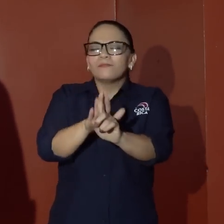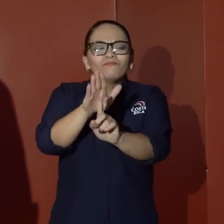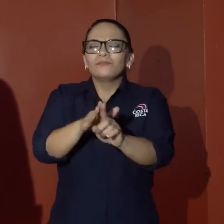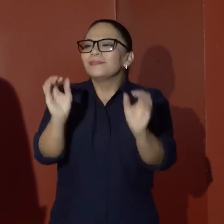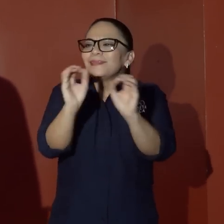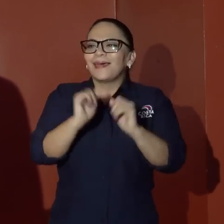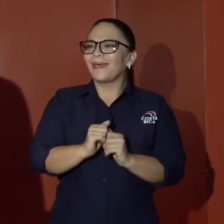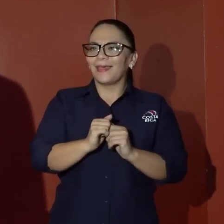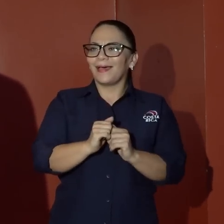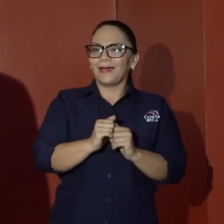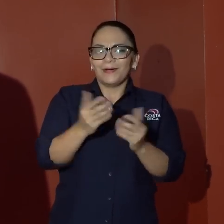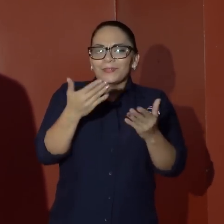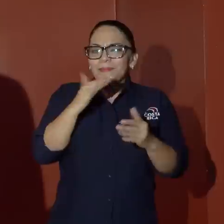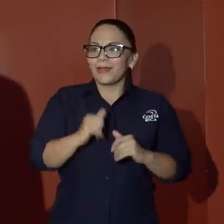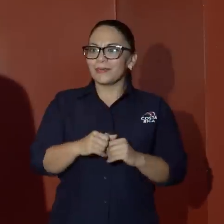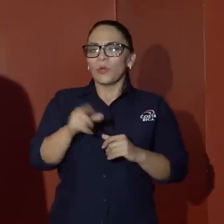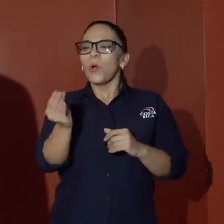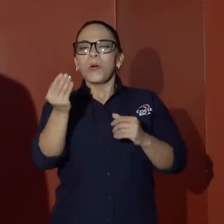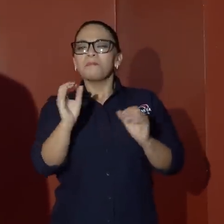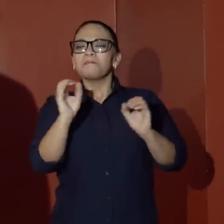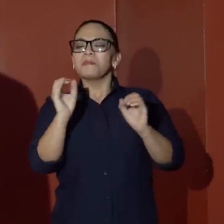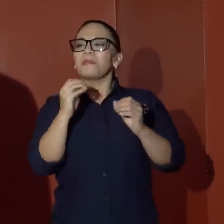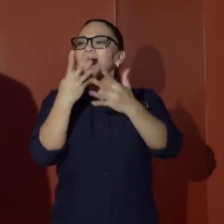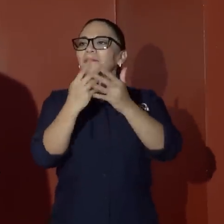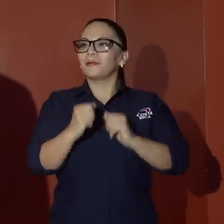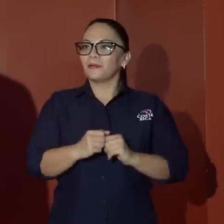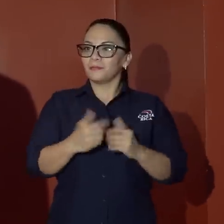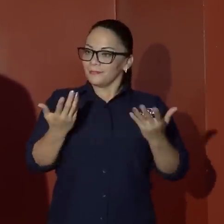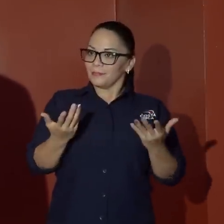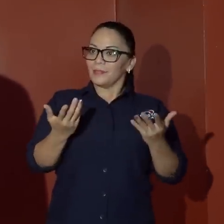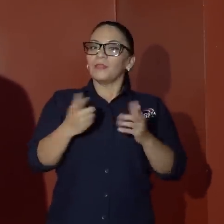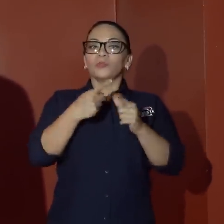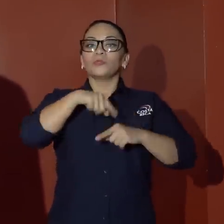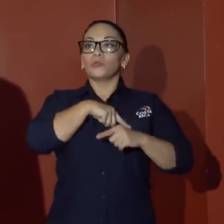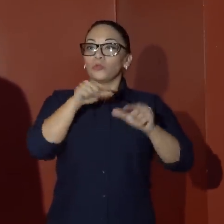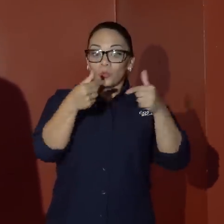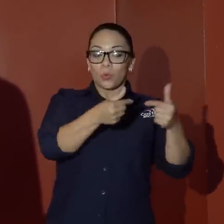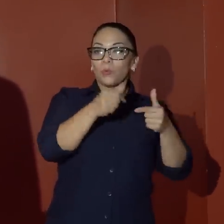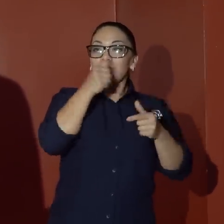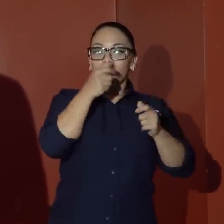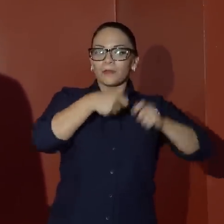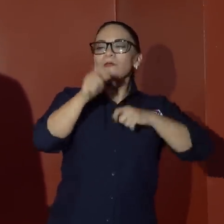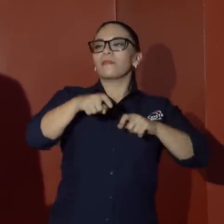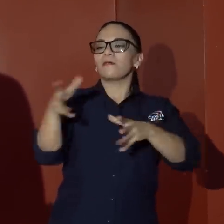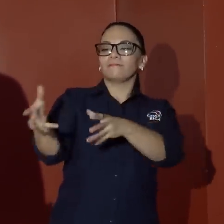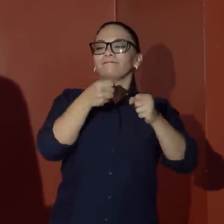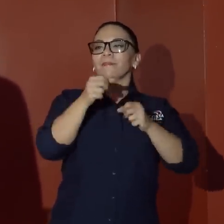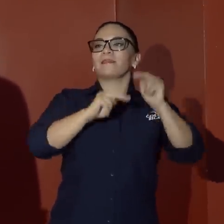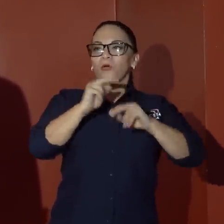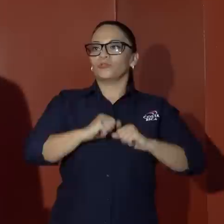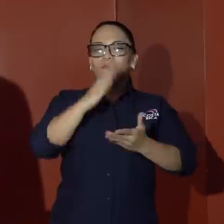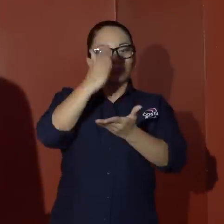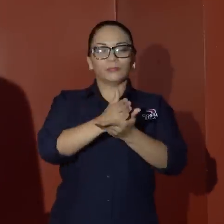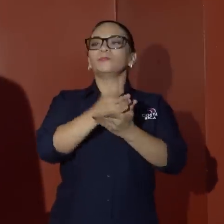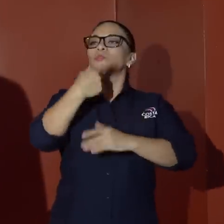le van a tirar el peso de la ley. Entonces lo que hay que hacer es quitarle el negocio a los narcotraficantes. Para